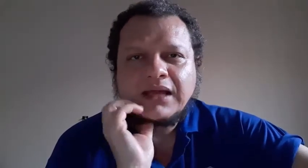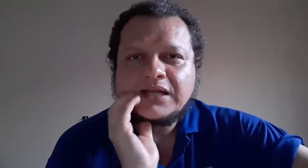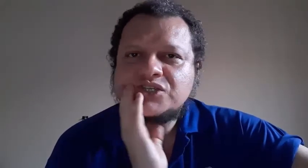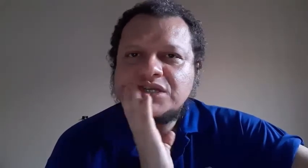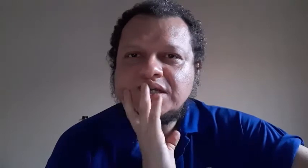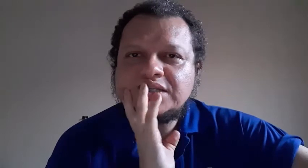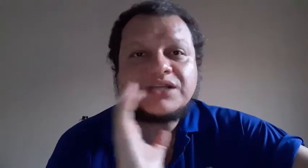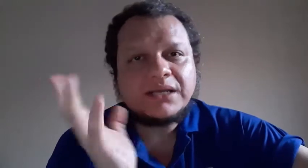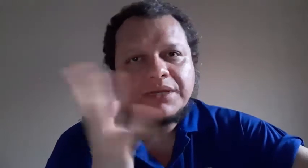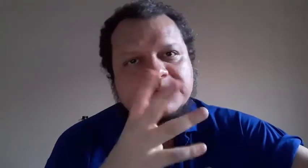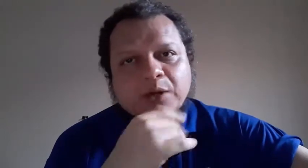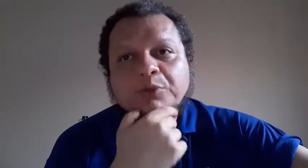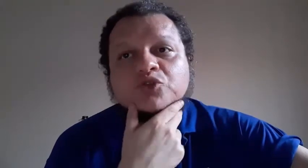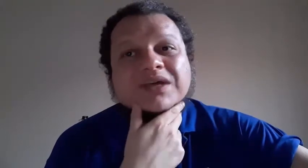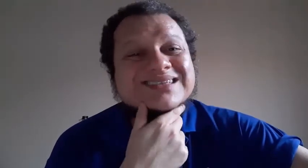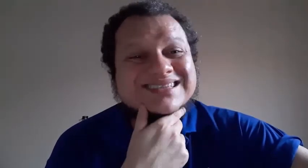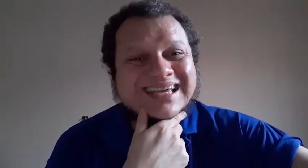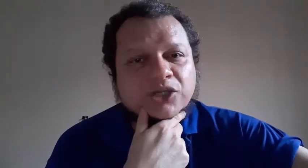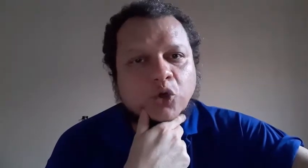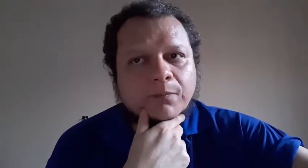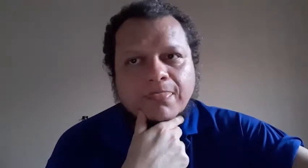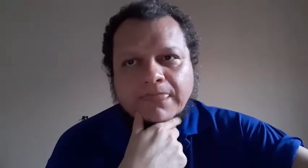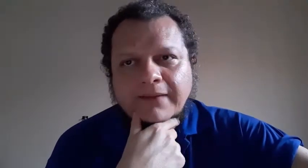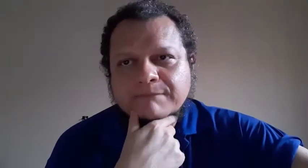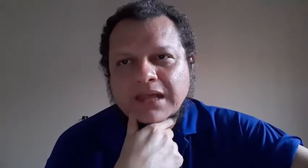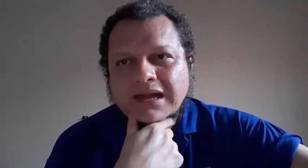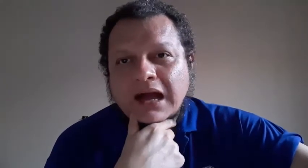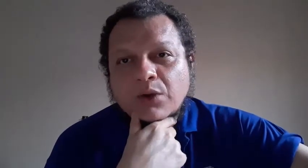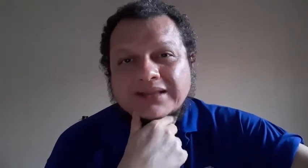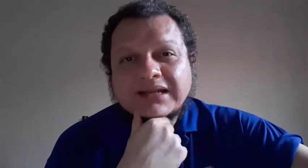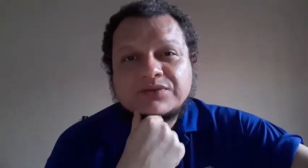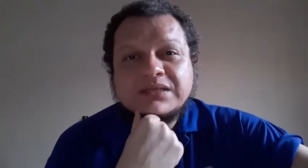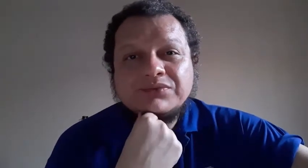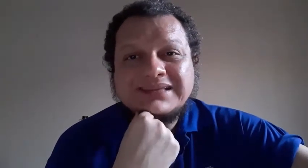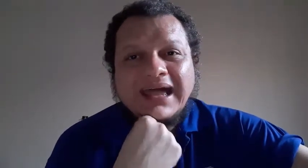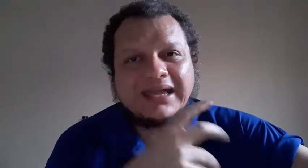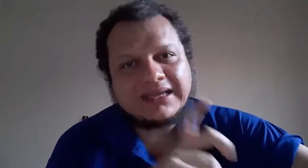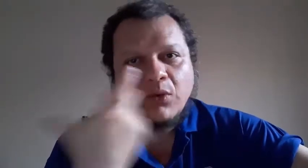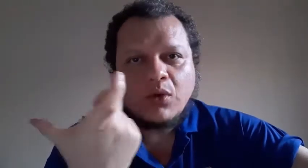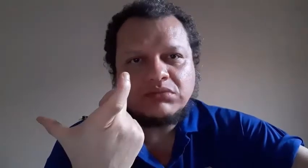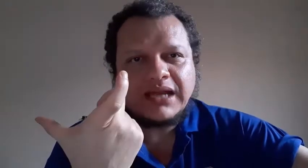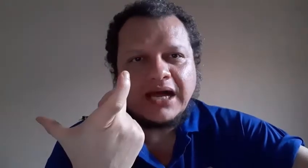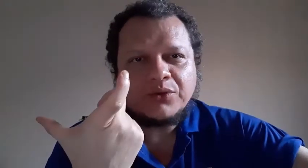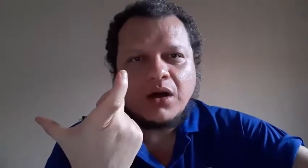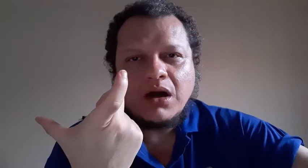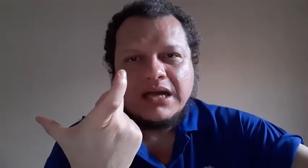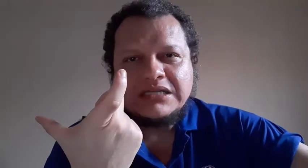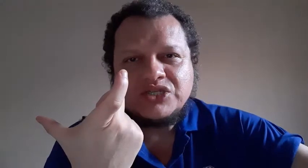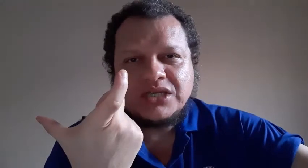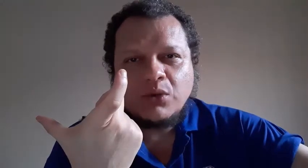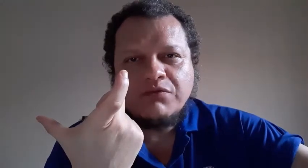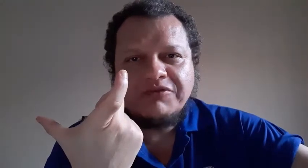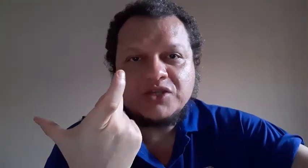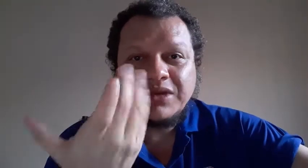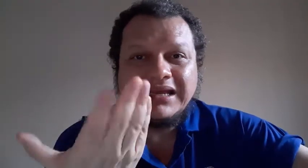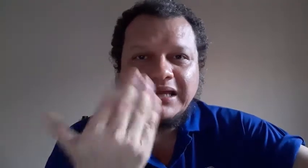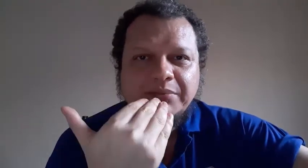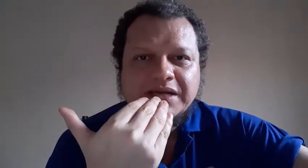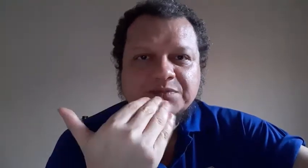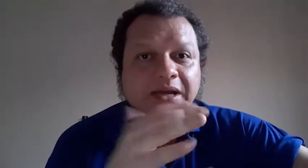tá? De libras para o português escrito, tá? Agora, a tradução técnica, o contrário, ó, de um vídeo em libras para